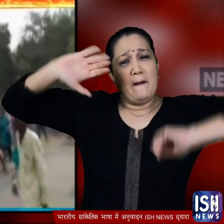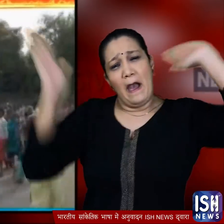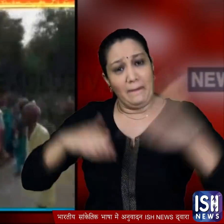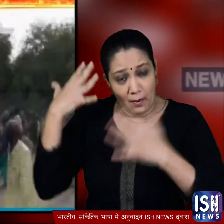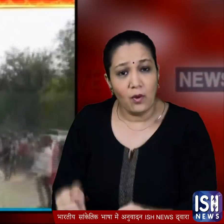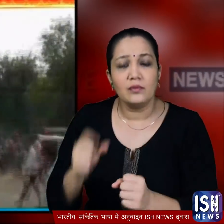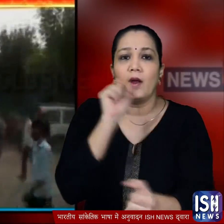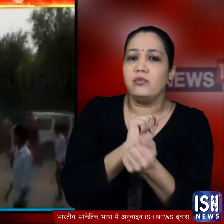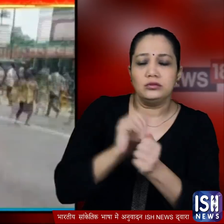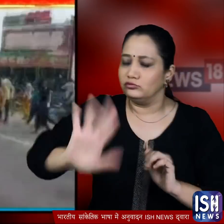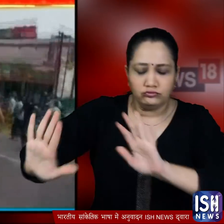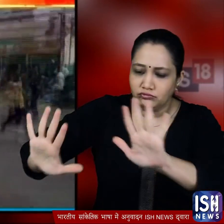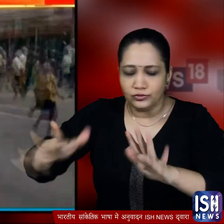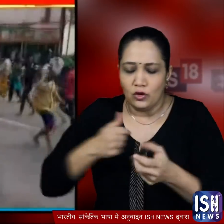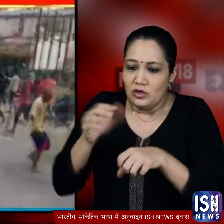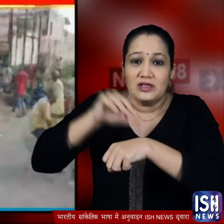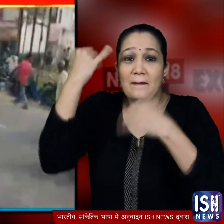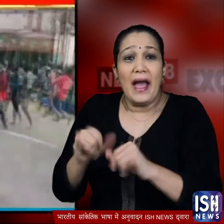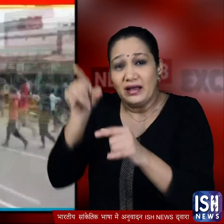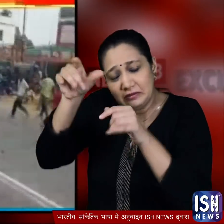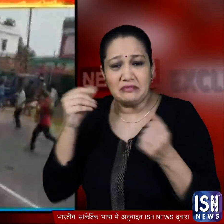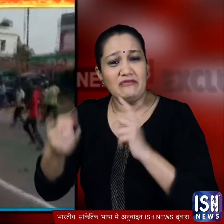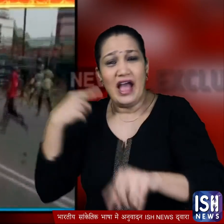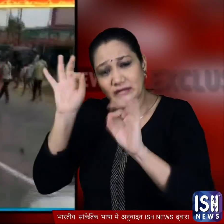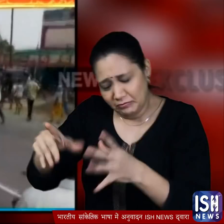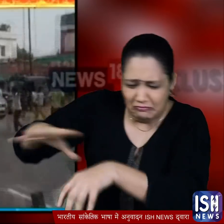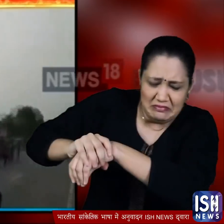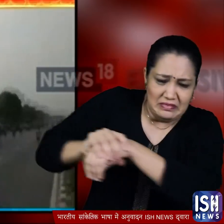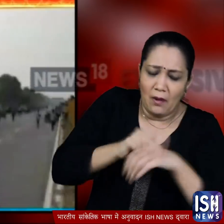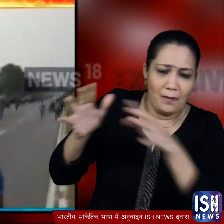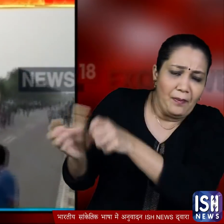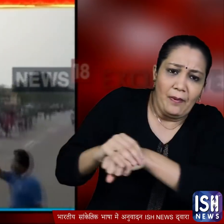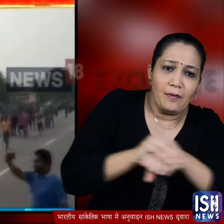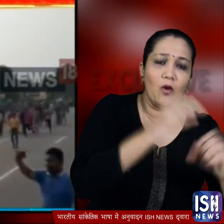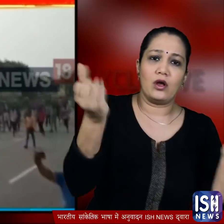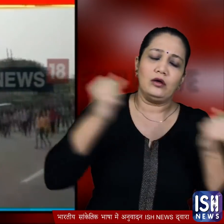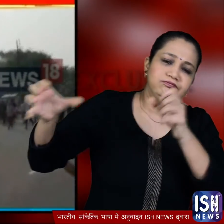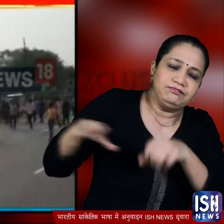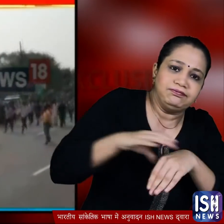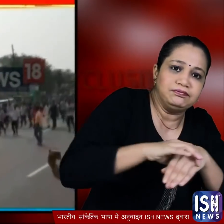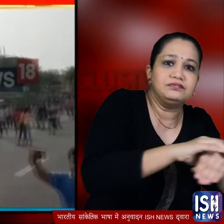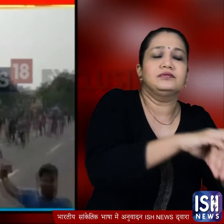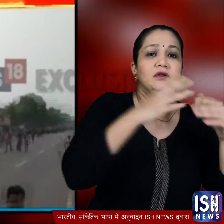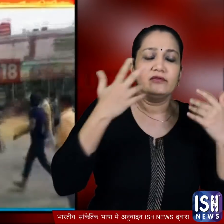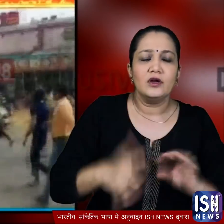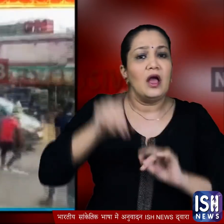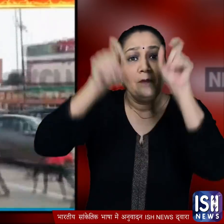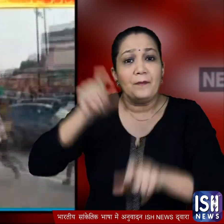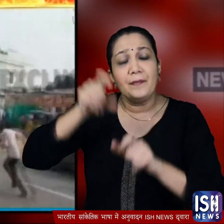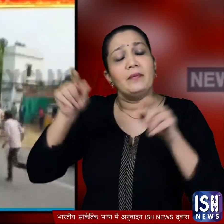थी लेकिन पुलिस वालोंने किसी तरह आरोपी ड्राइवर को भीड के चंगुल से छुड़ा लिया और उसे लेकर अपनी गाड़ी की तरफ जाने लगे जिसके बाद घुसाएं लोगोंने